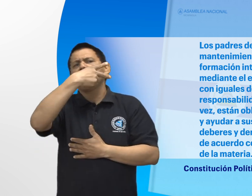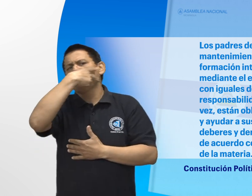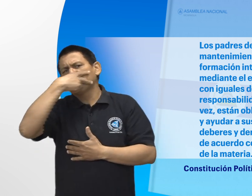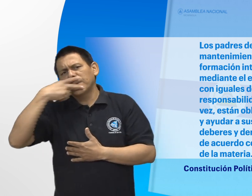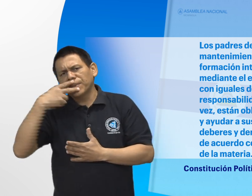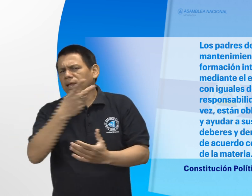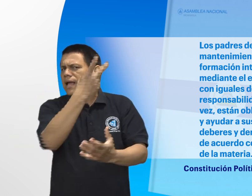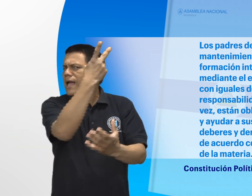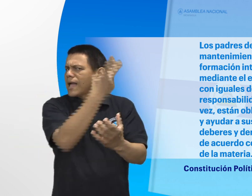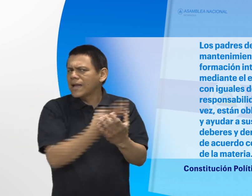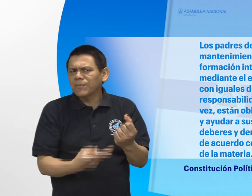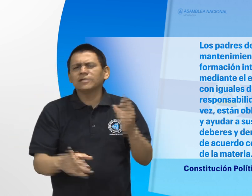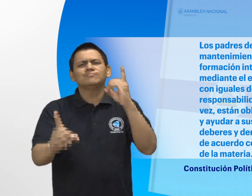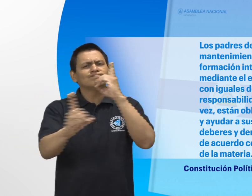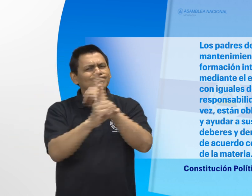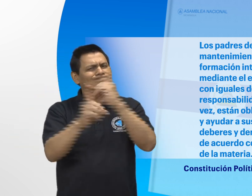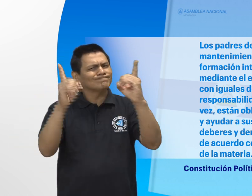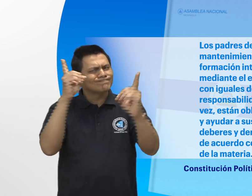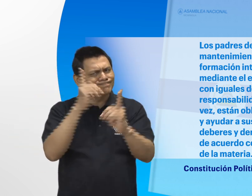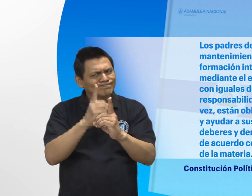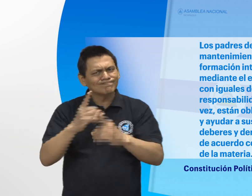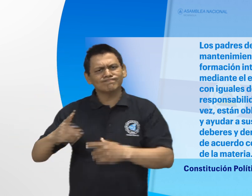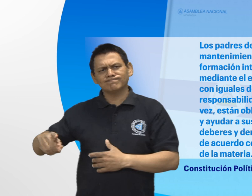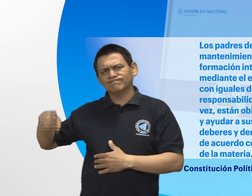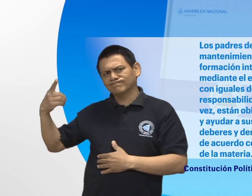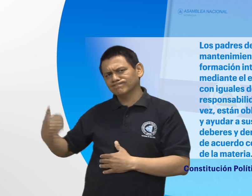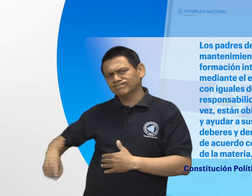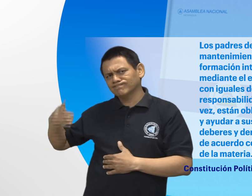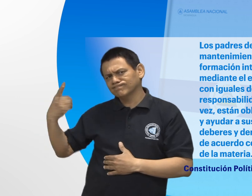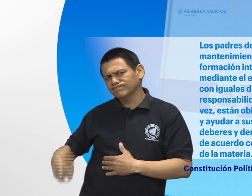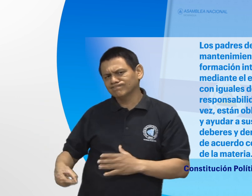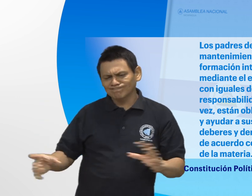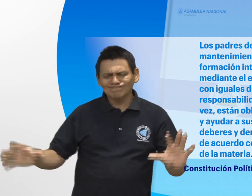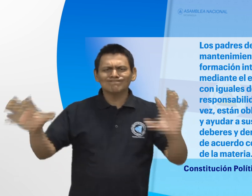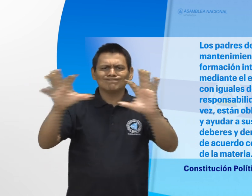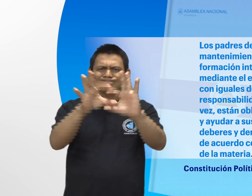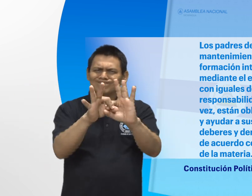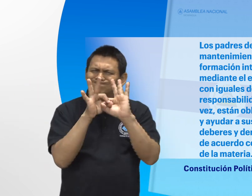Estos deberes y derechos se cumplirán de acuerdo con la legislación de la materia.